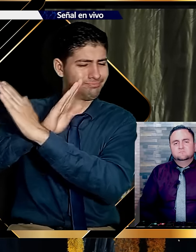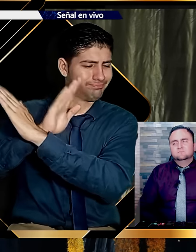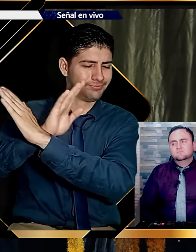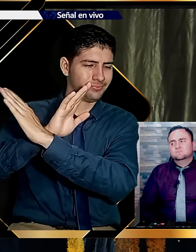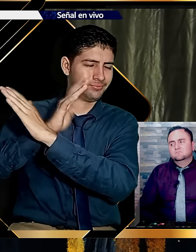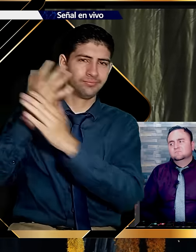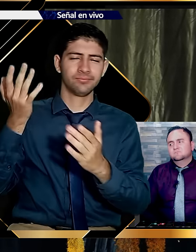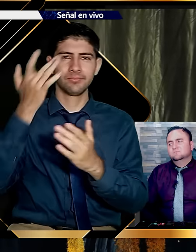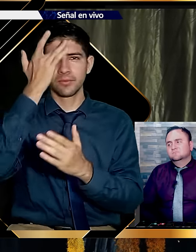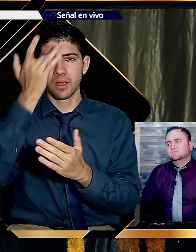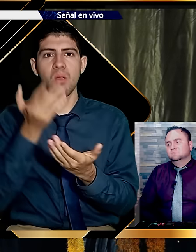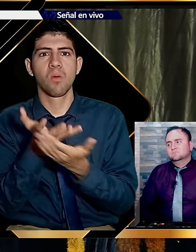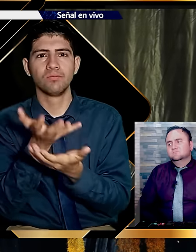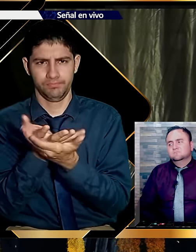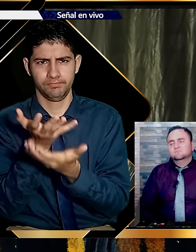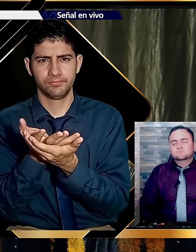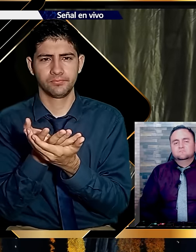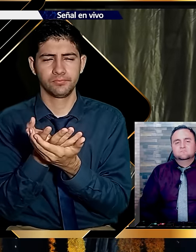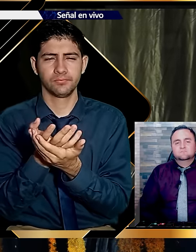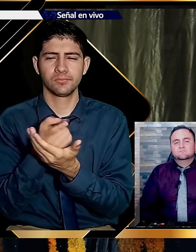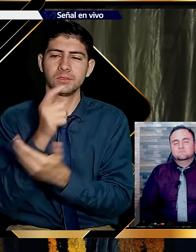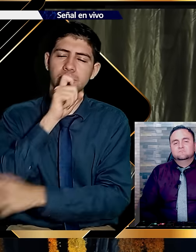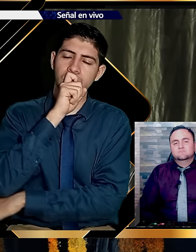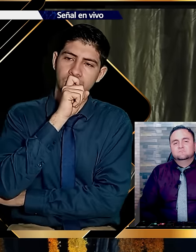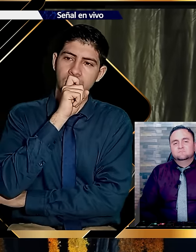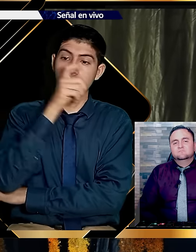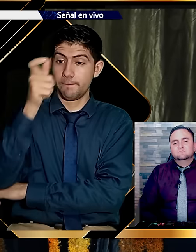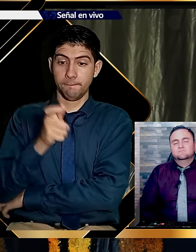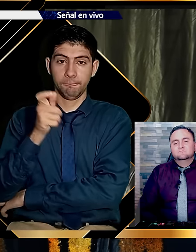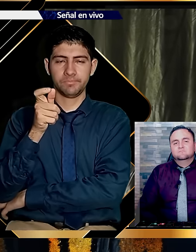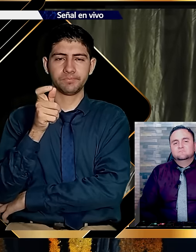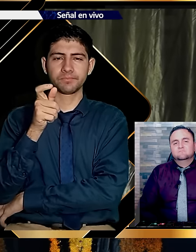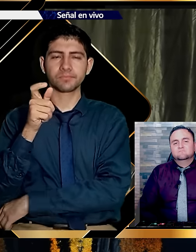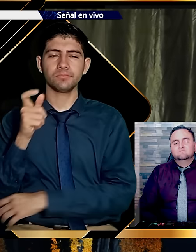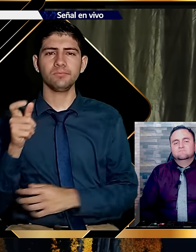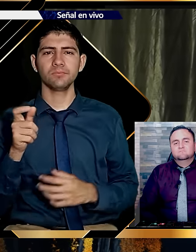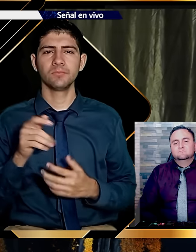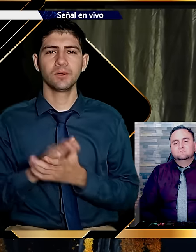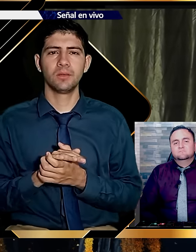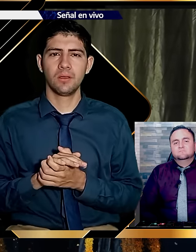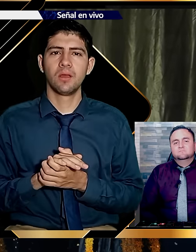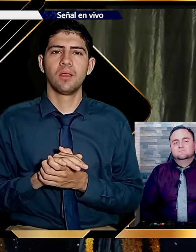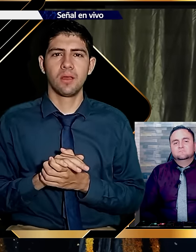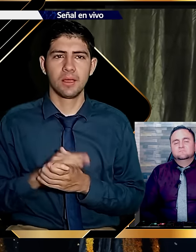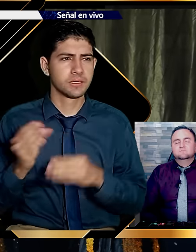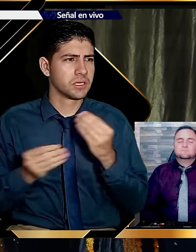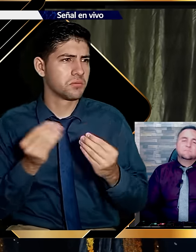escritor. Quiero entender. porqué. De esta. Recomendación. Y solo encuentro. Que los seres humanos.